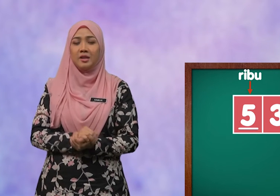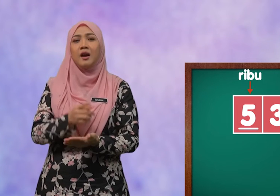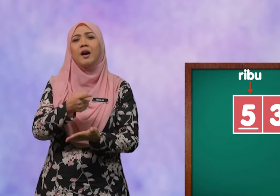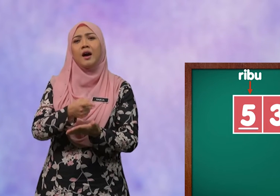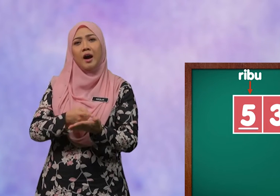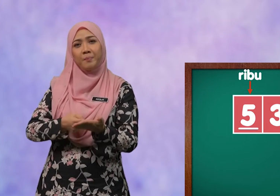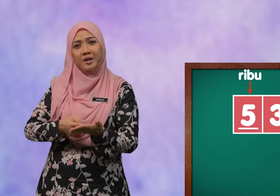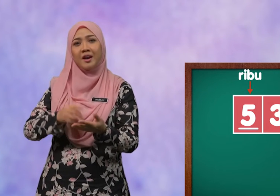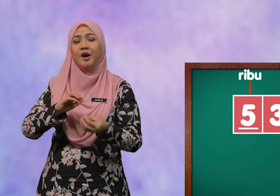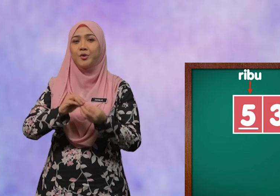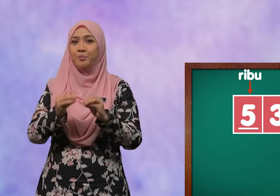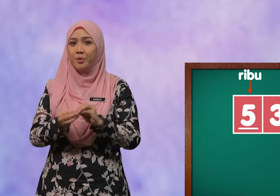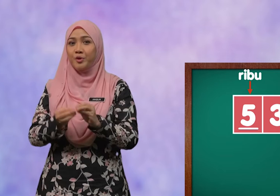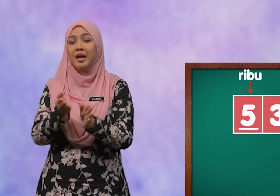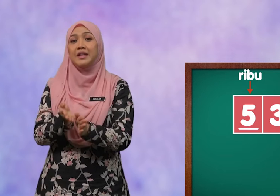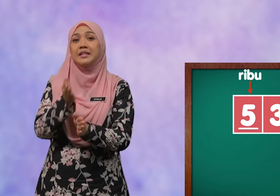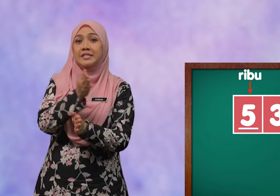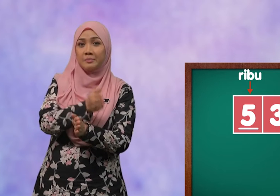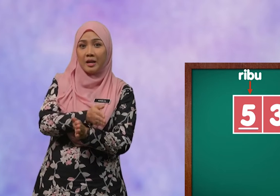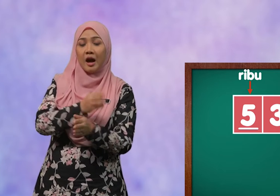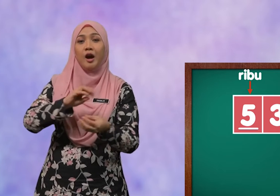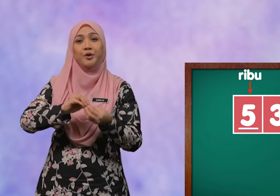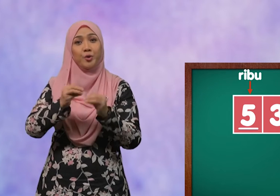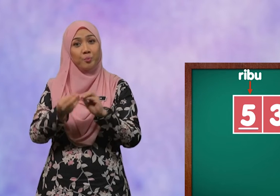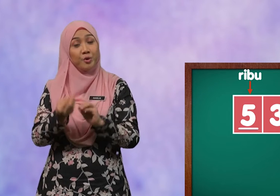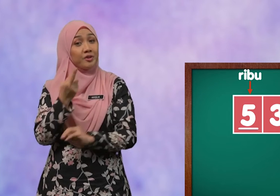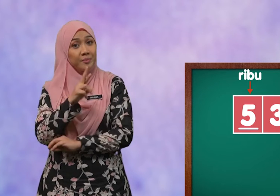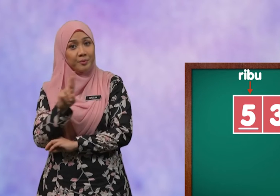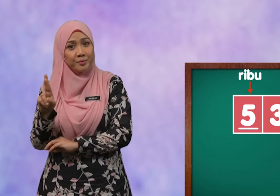Apakah nombor di sebelah nombor ribu?